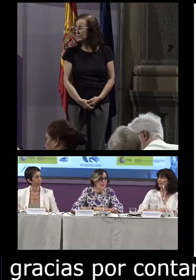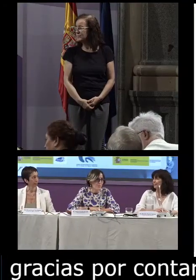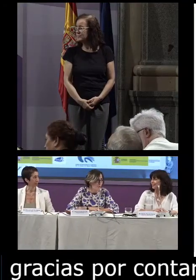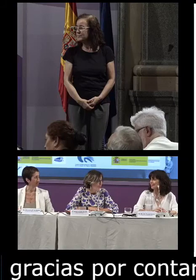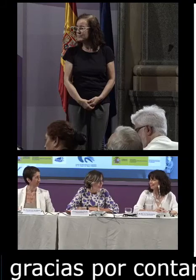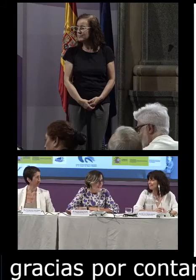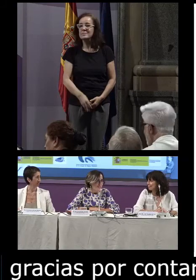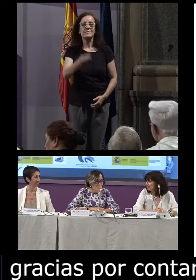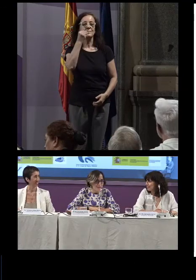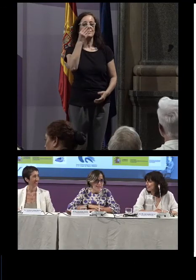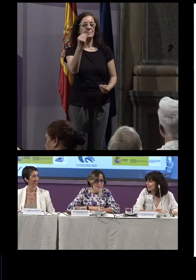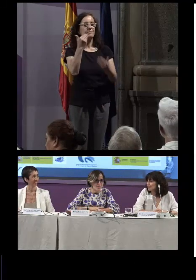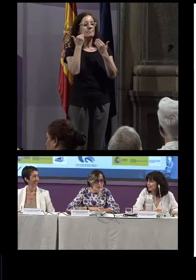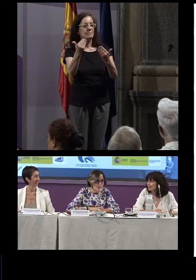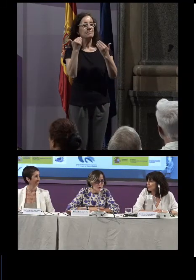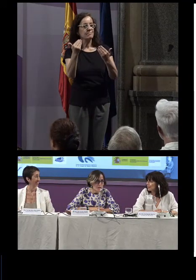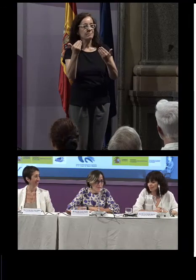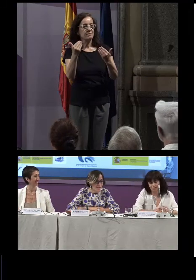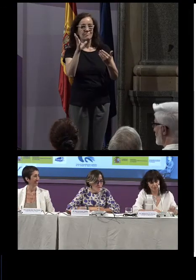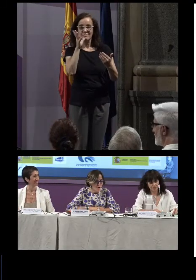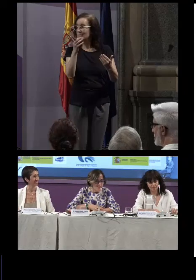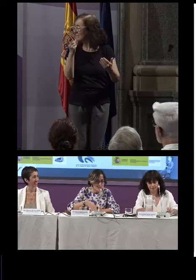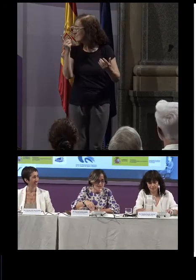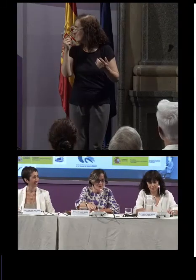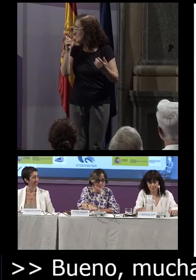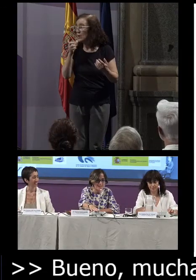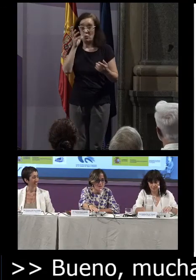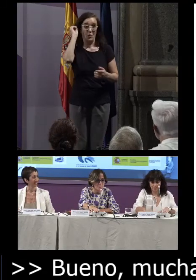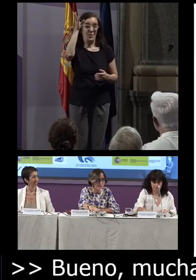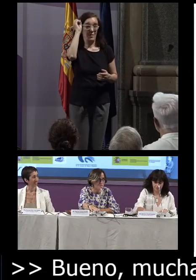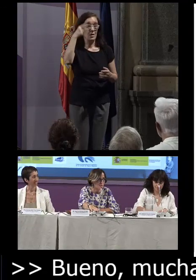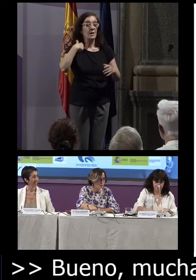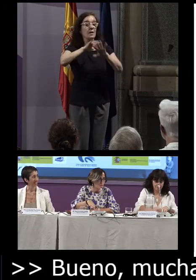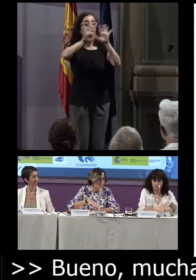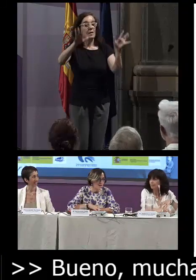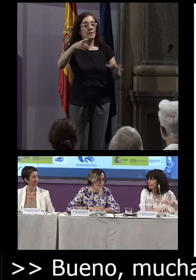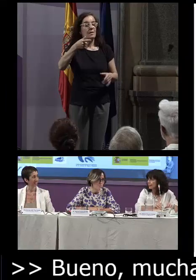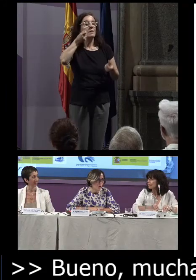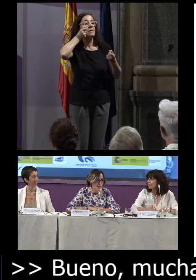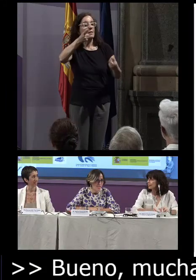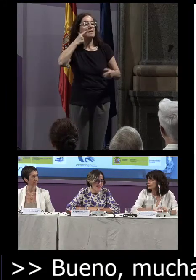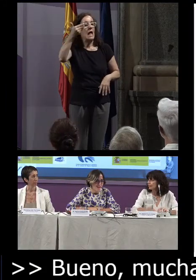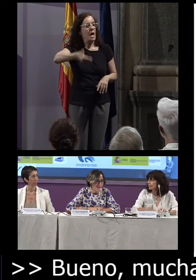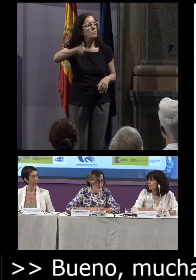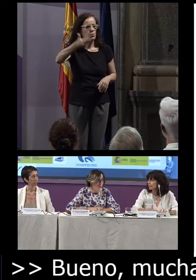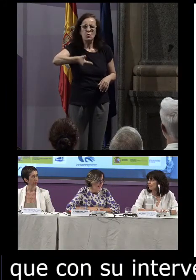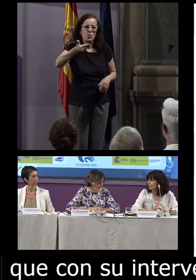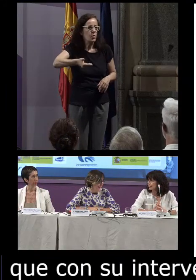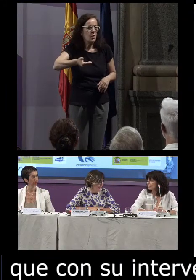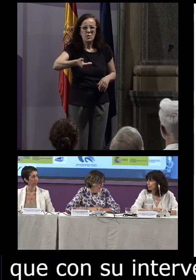bueno muchas gracias Mercedes yo creo que con su intervención ha quedado de manifiesto la importancia